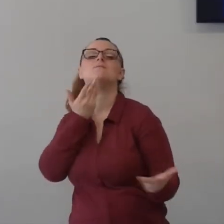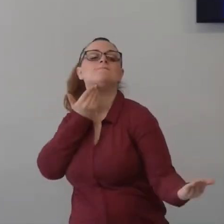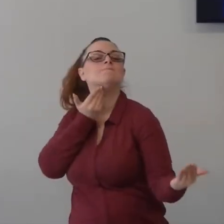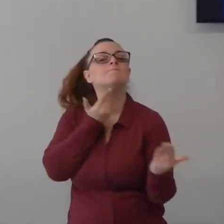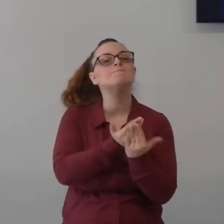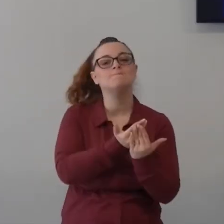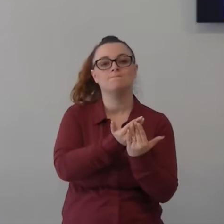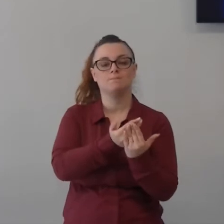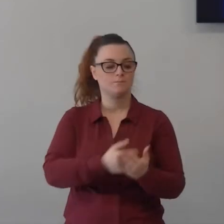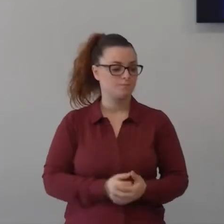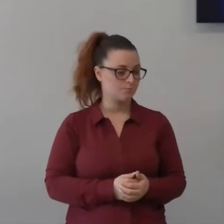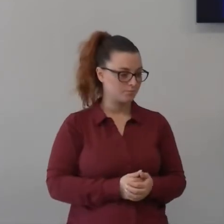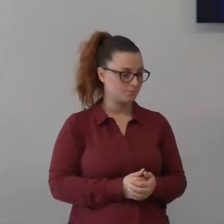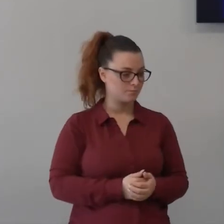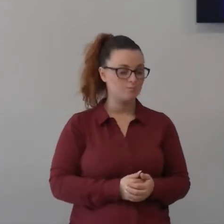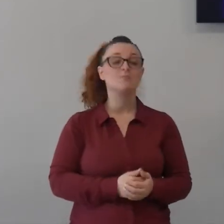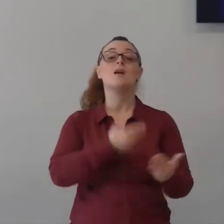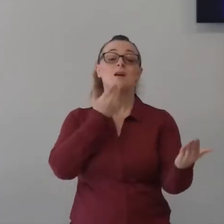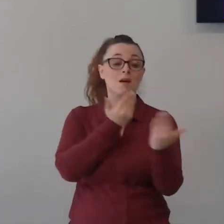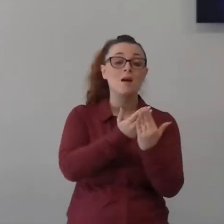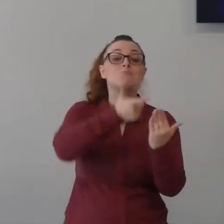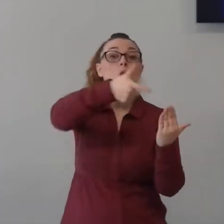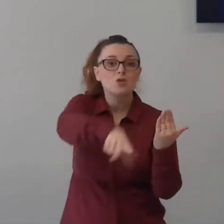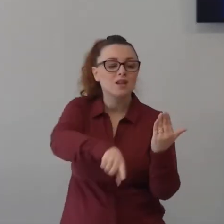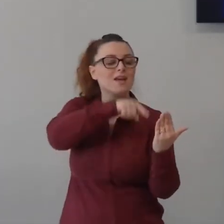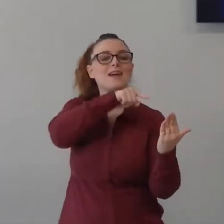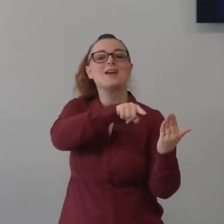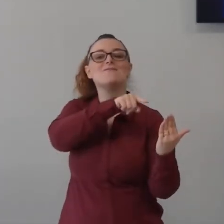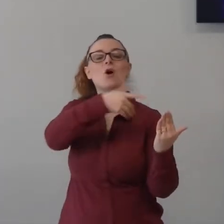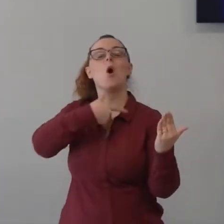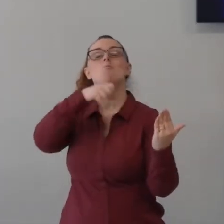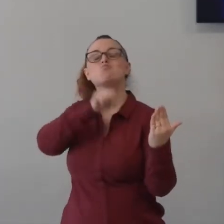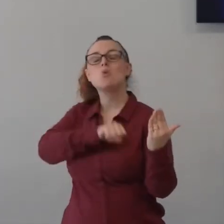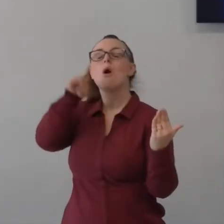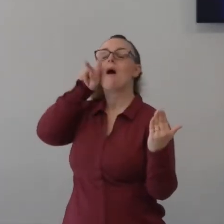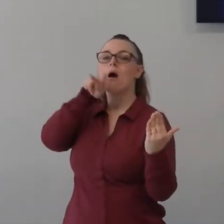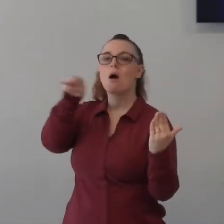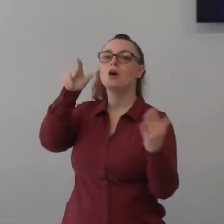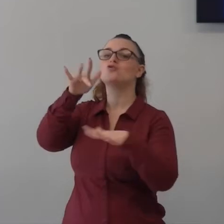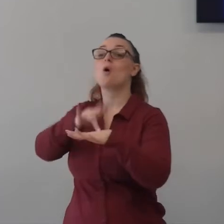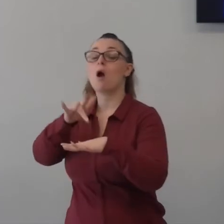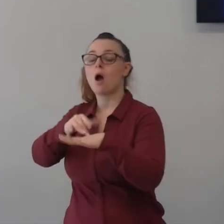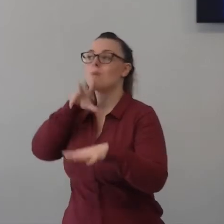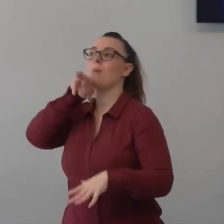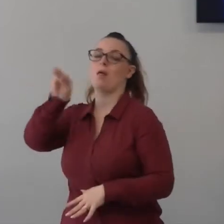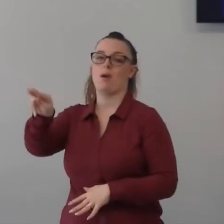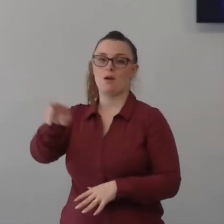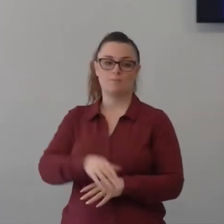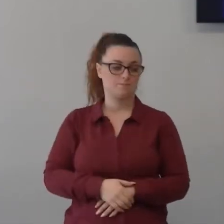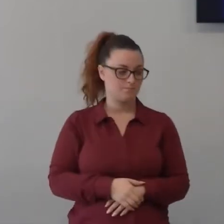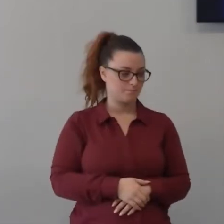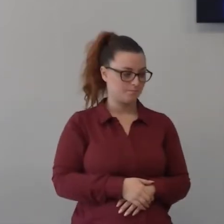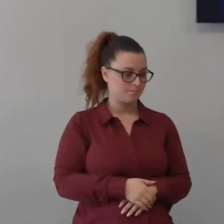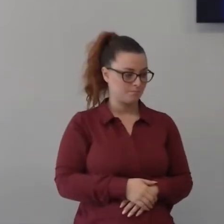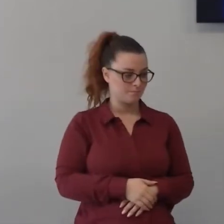te affinché tu possa vedersi possa toccarlo possa parlare Gesù